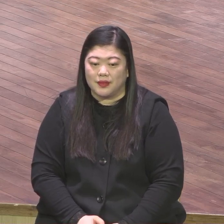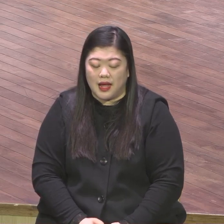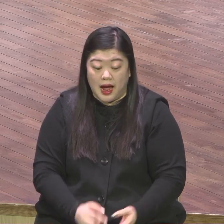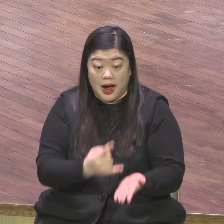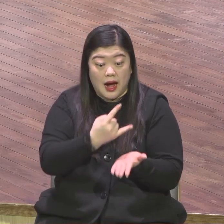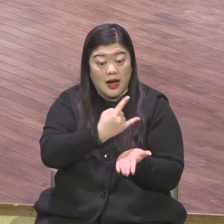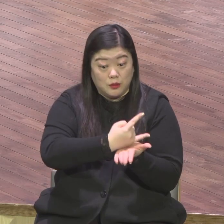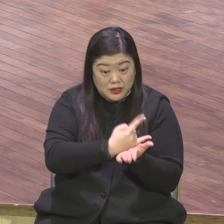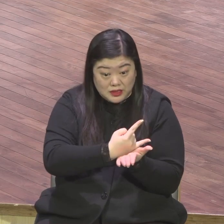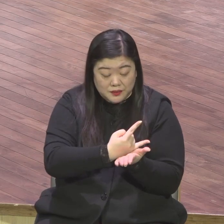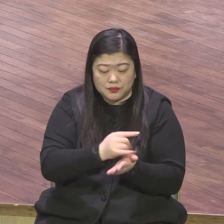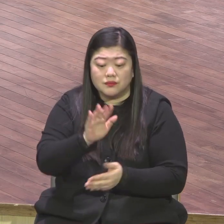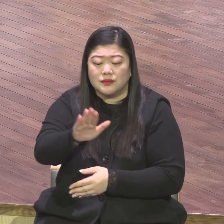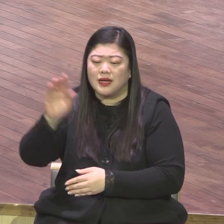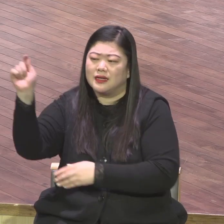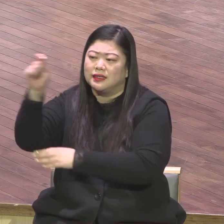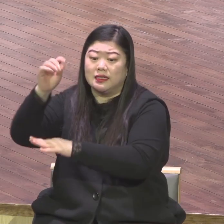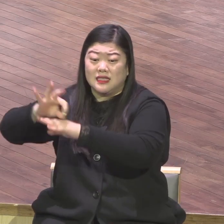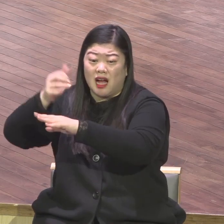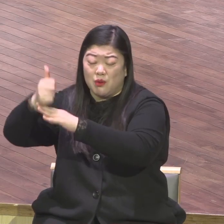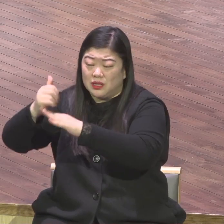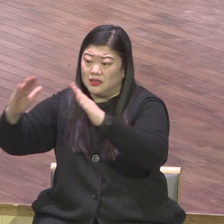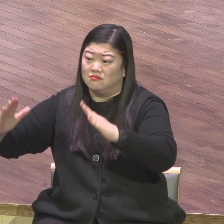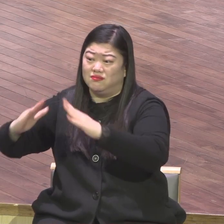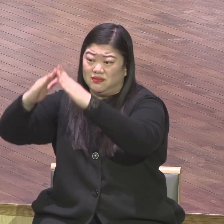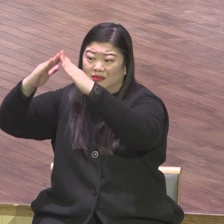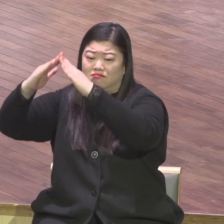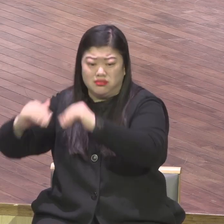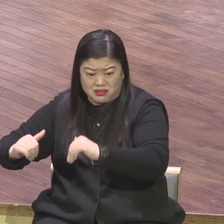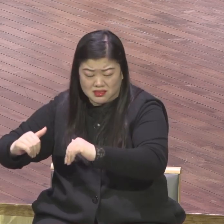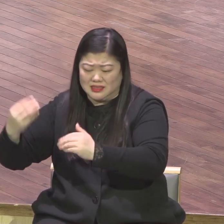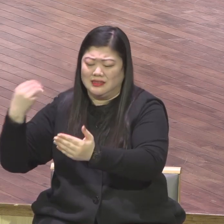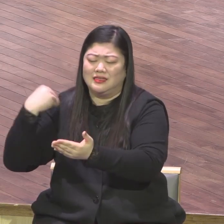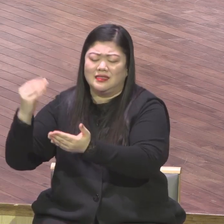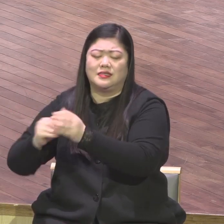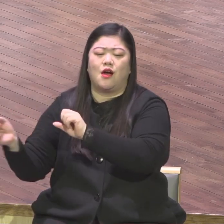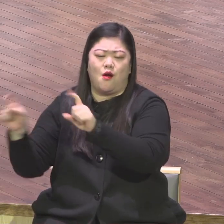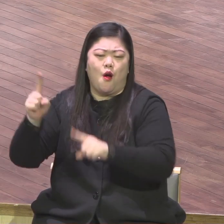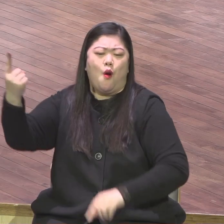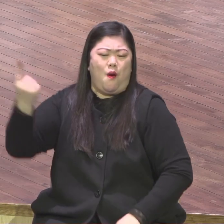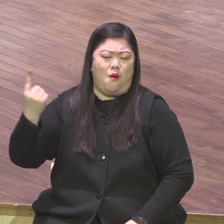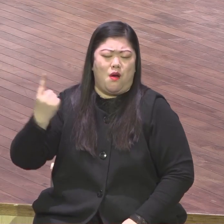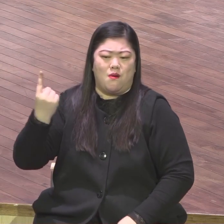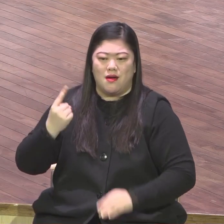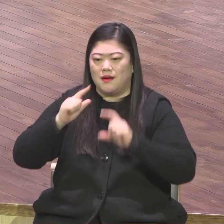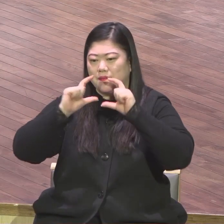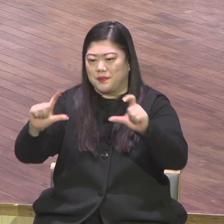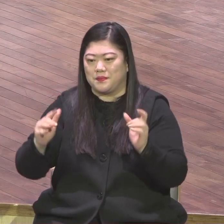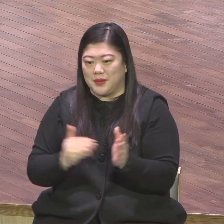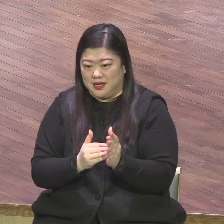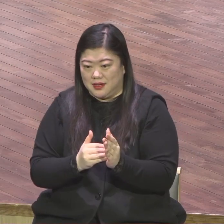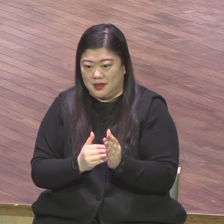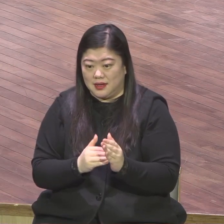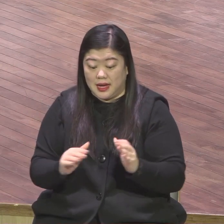일으켜 세울 것을 선포했는데 그 핵심 내용이 본문 말씀이에요 망국을 기업으로 얻게 하리라